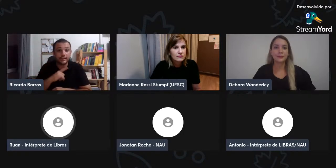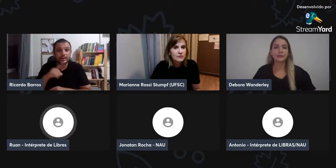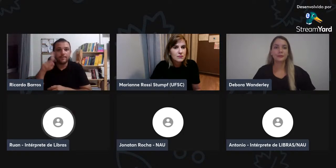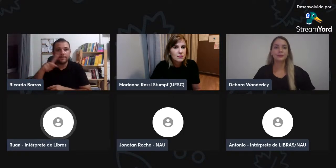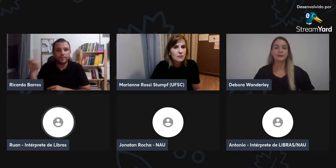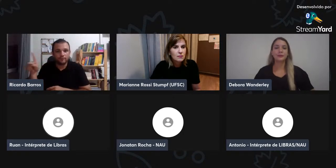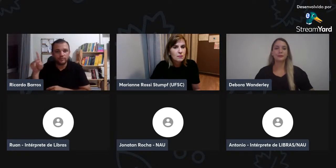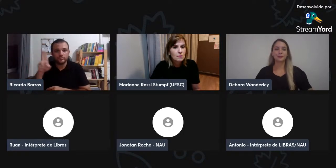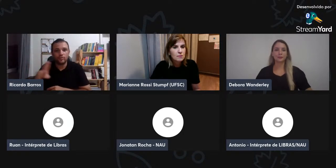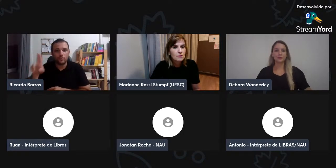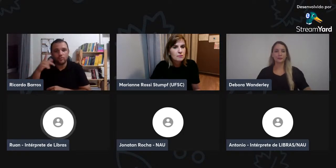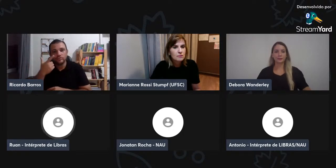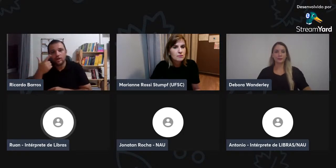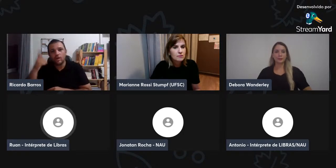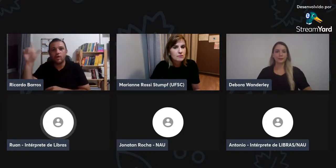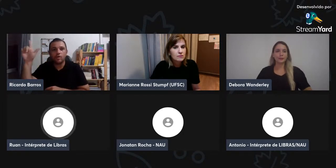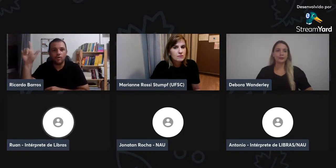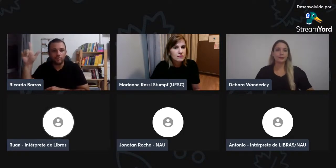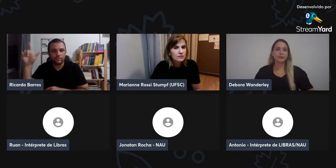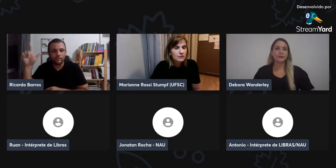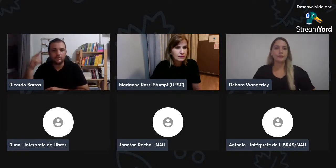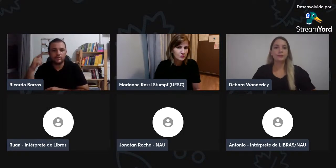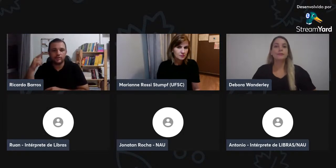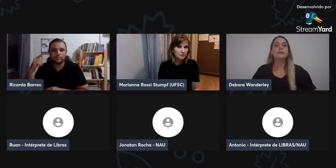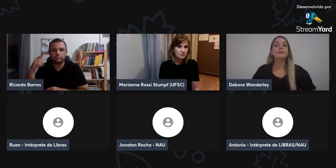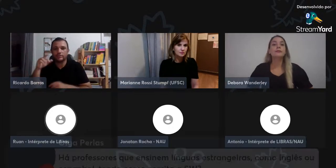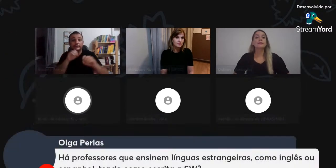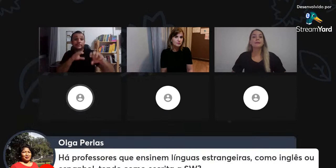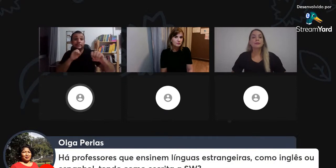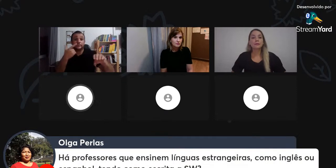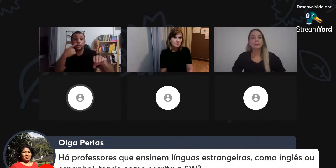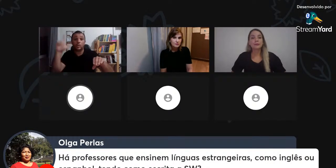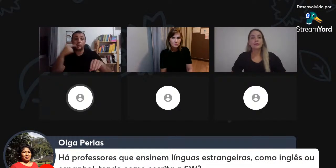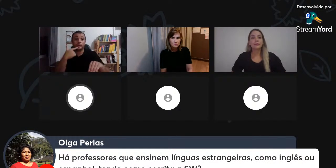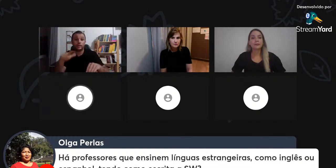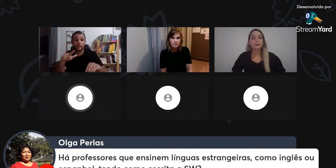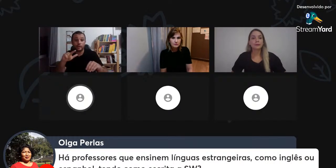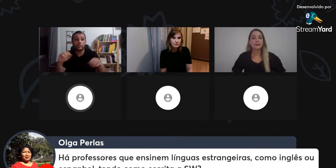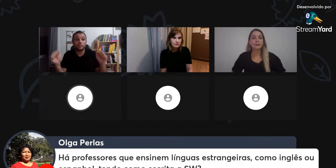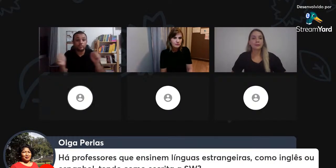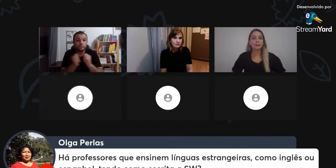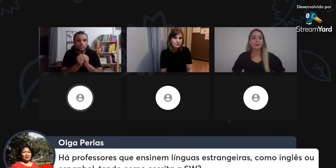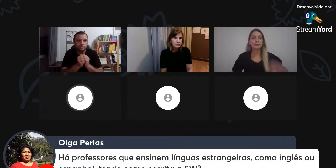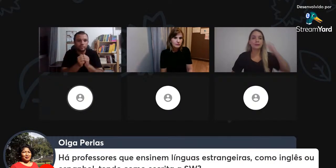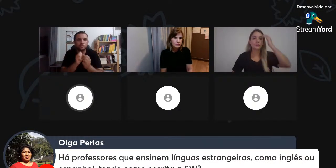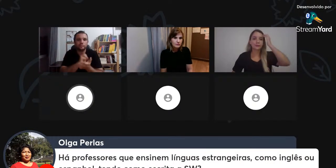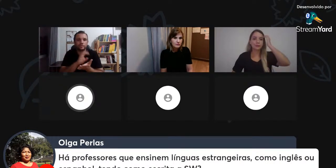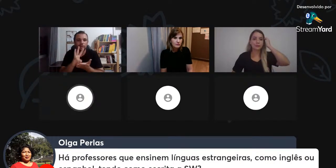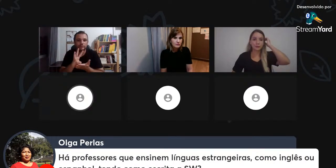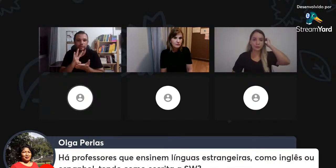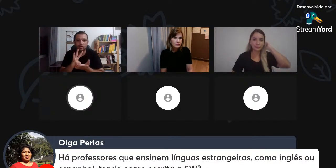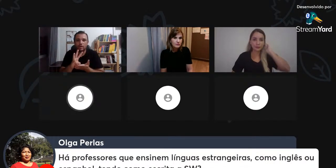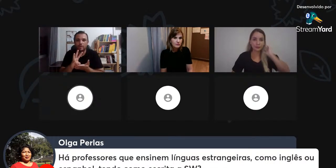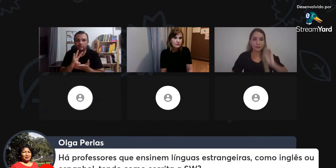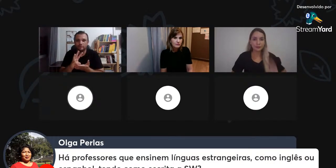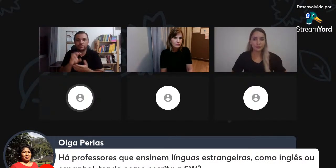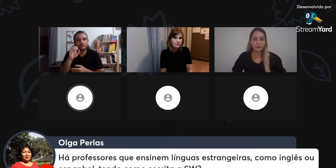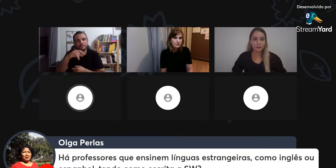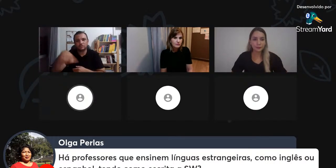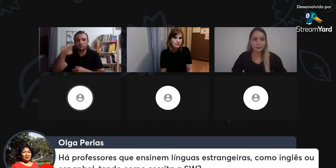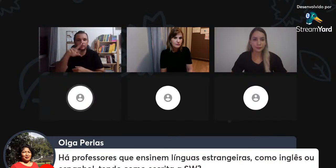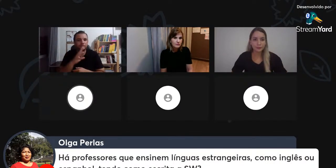professora Olga Pera, e ela pergunta, há professoras que ensinam em línguas estrangeiras, como inglês ou